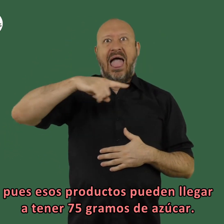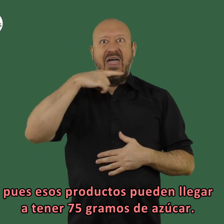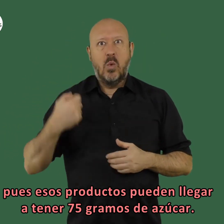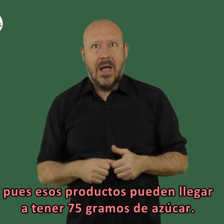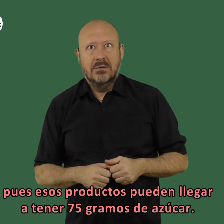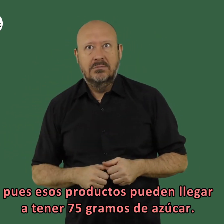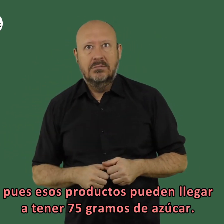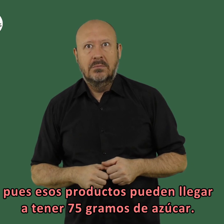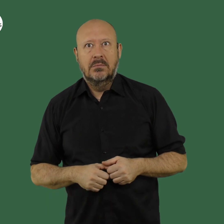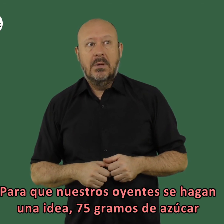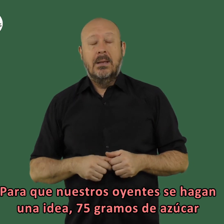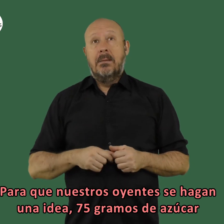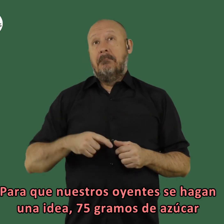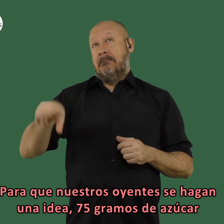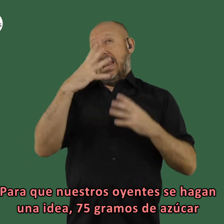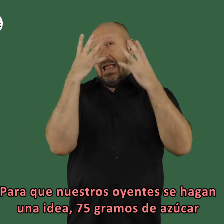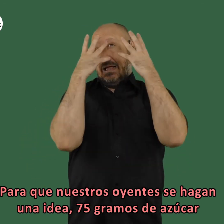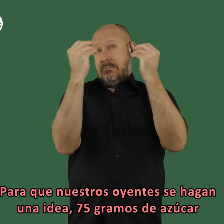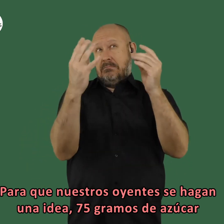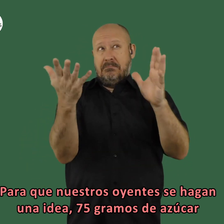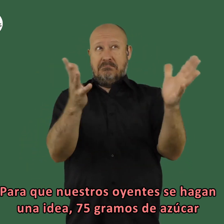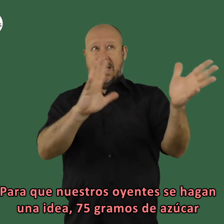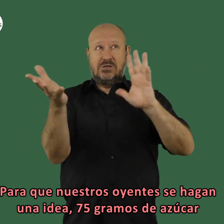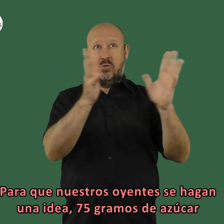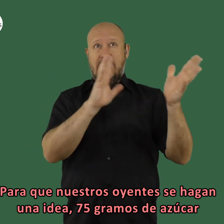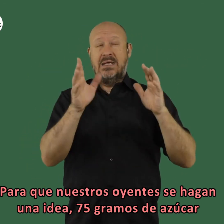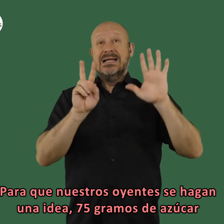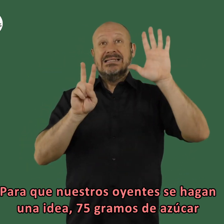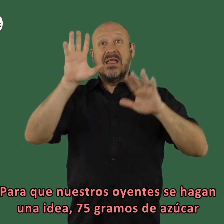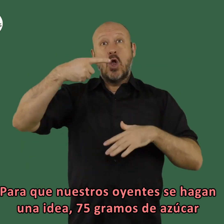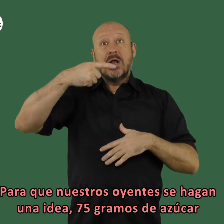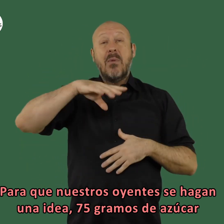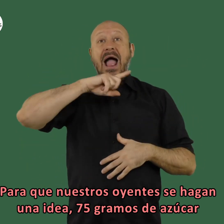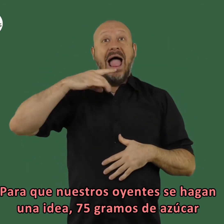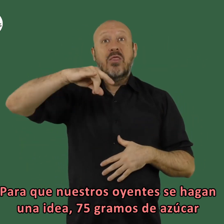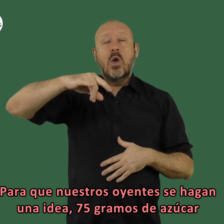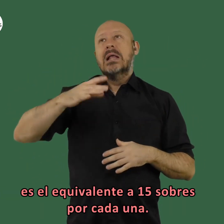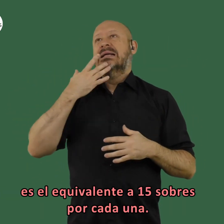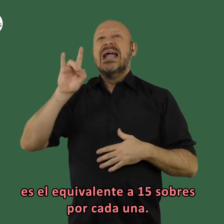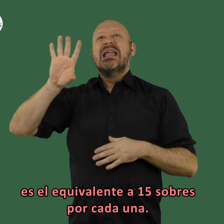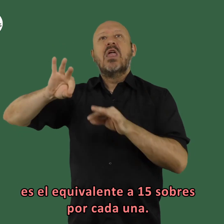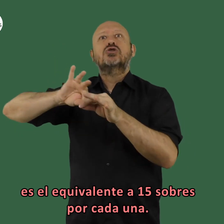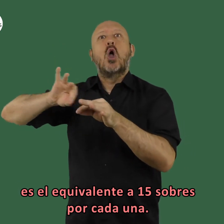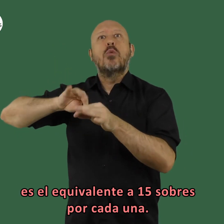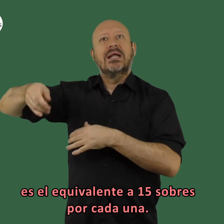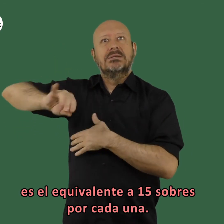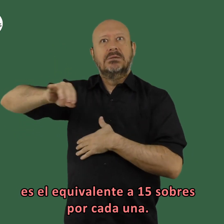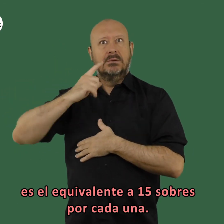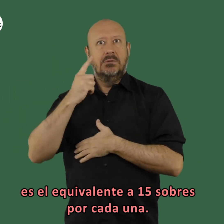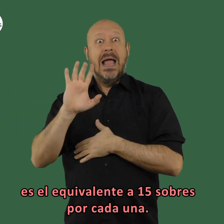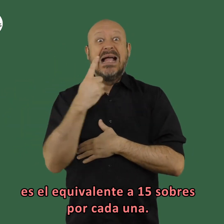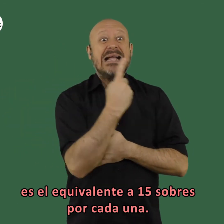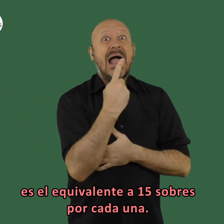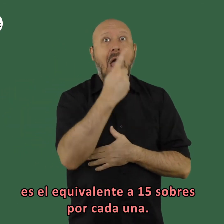gramos de azúcar para que nuestros oyentes se hagan una idea 75 gramos de azúcar es el equivalente a 15